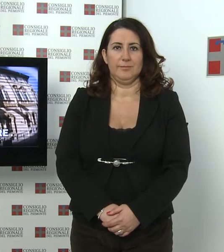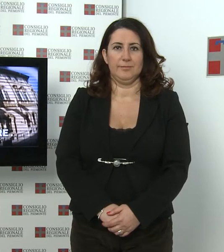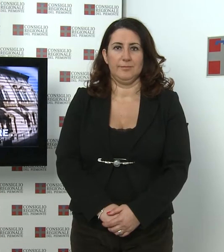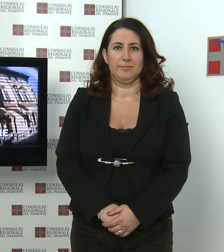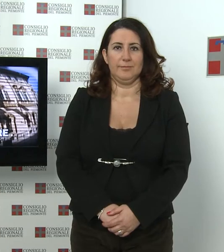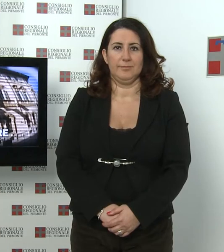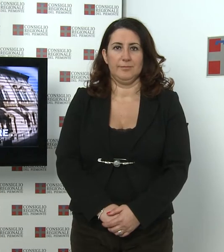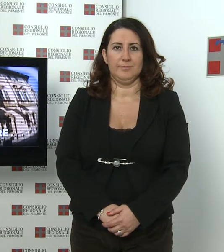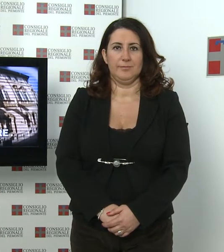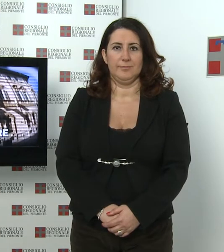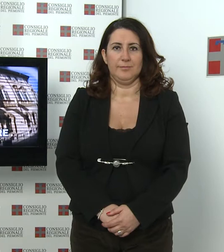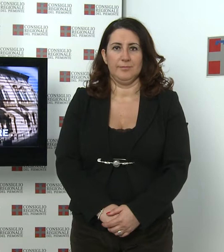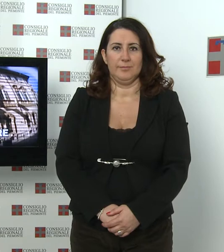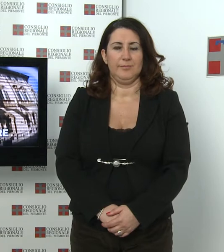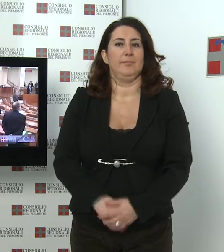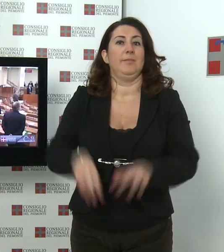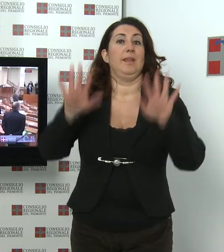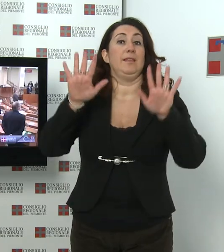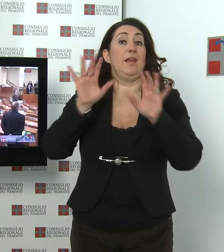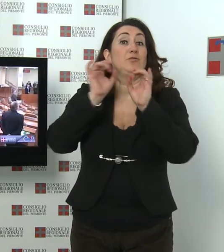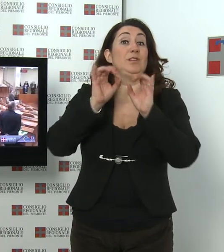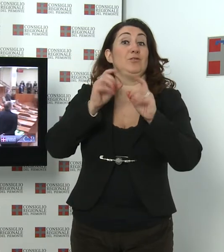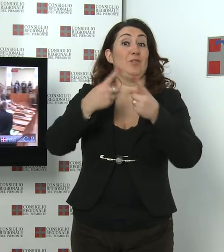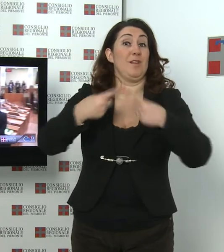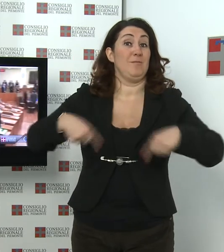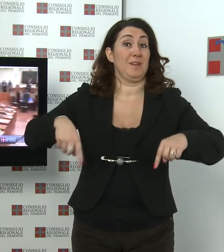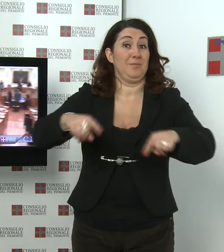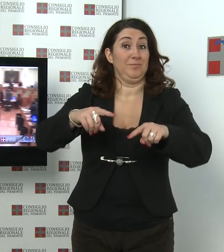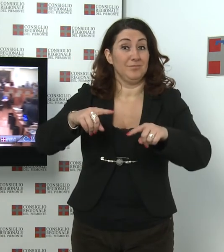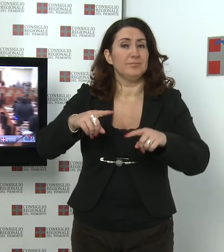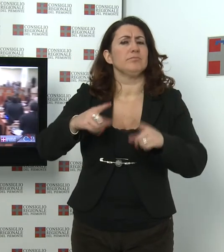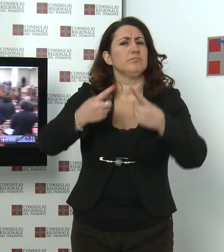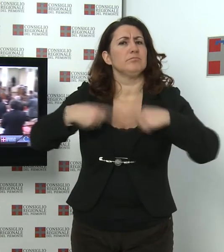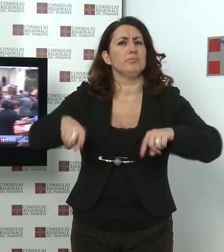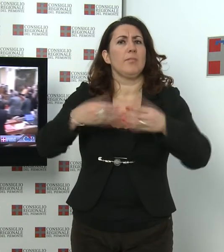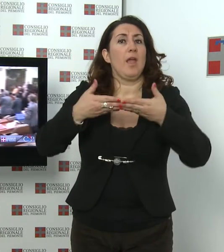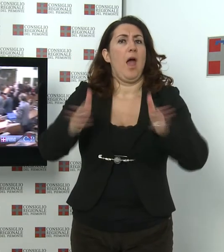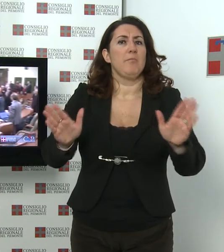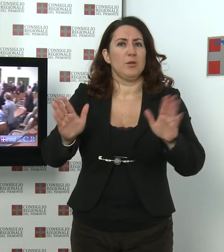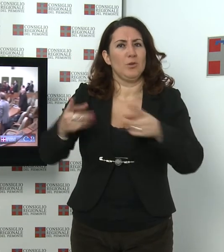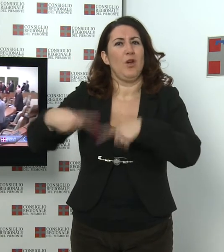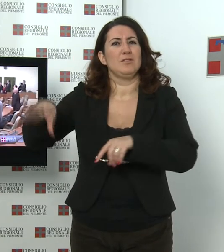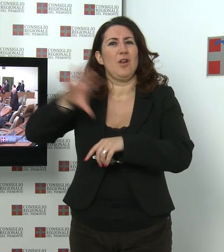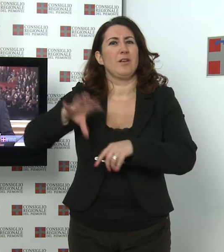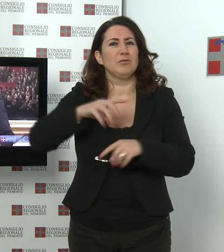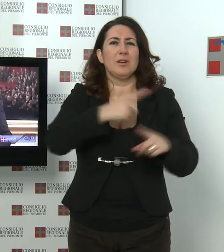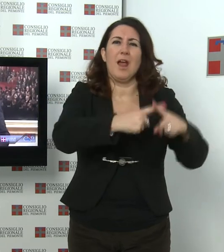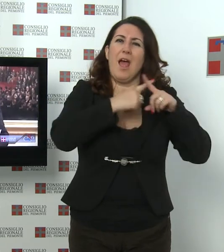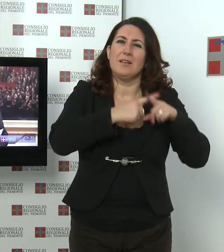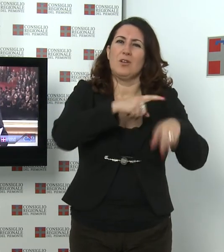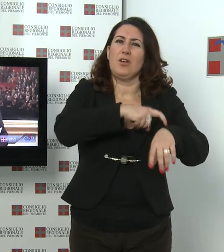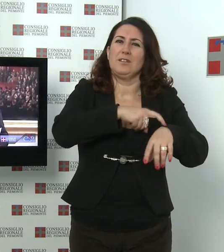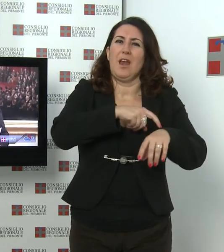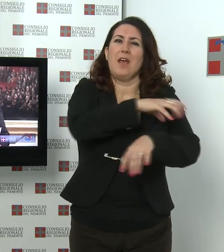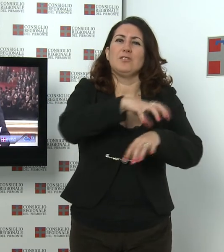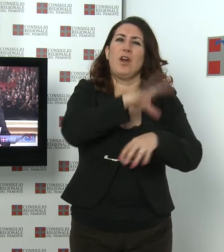La seduta del 10 dicembre In apertura di seduta il Consiglio regionale ha ricordato la figura dell'ex consigliere e assessore